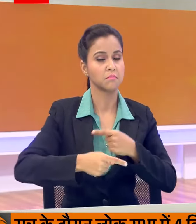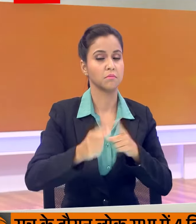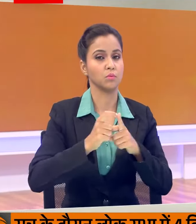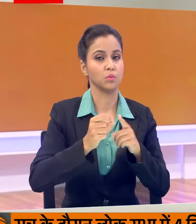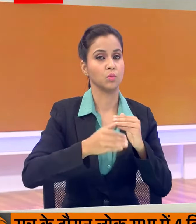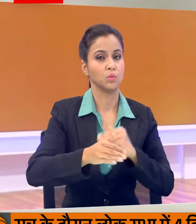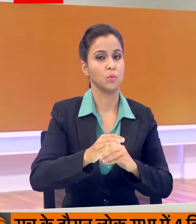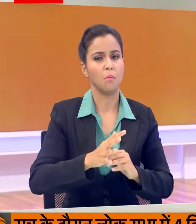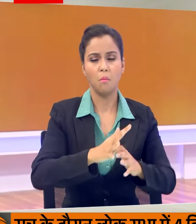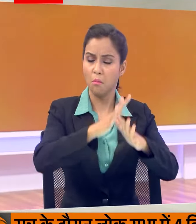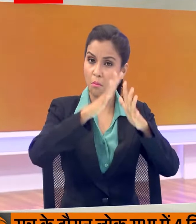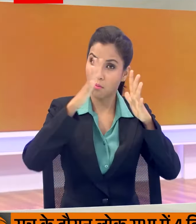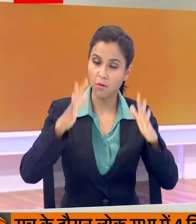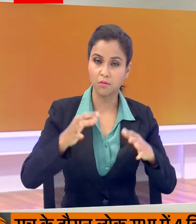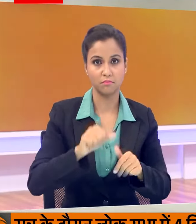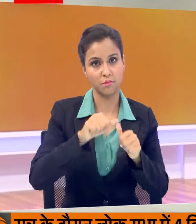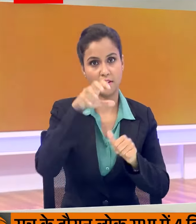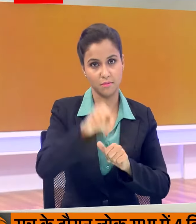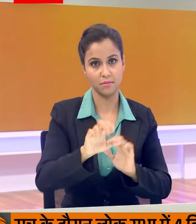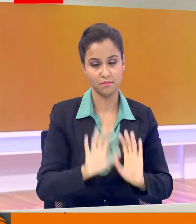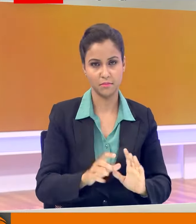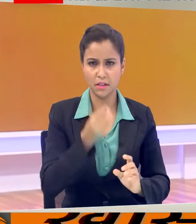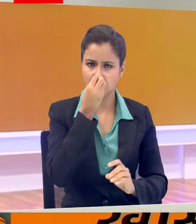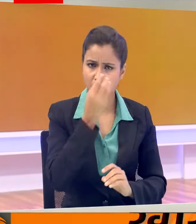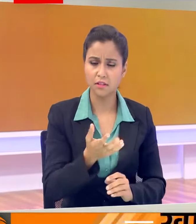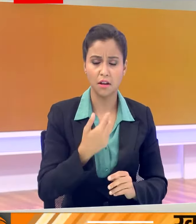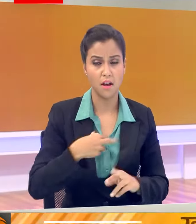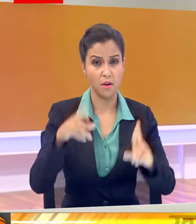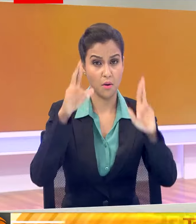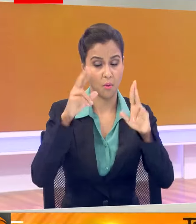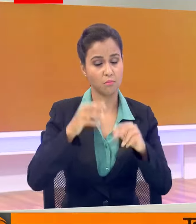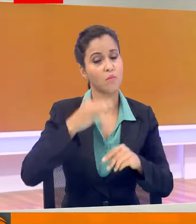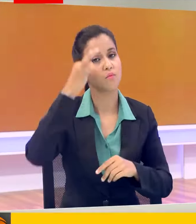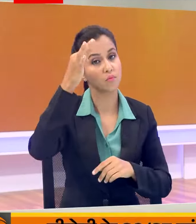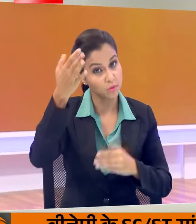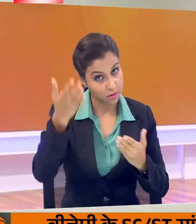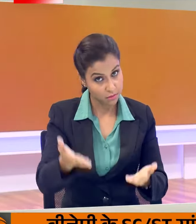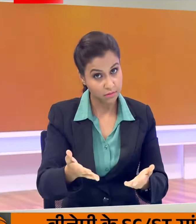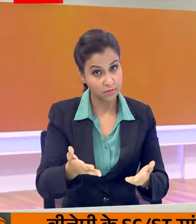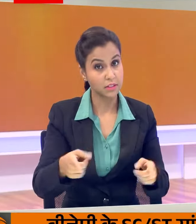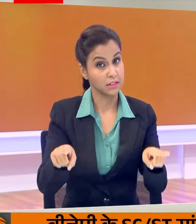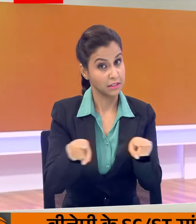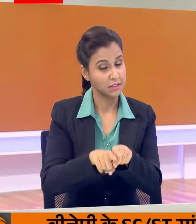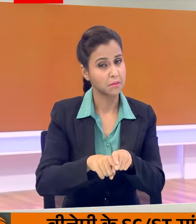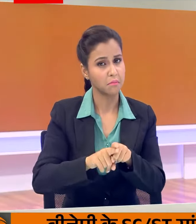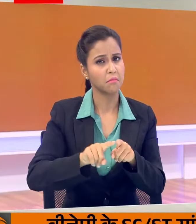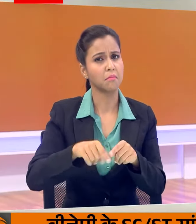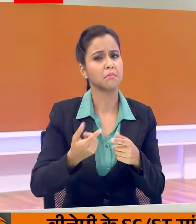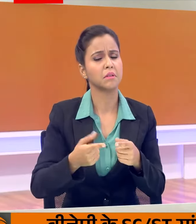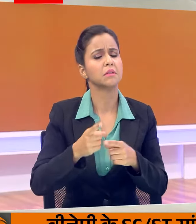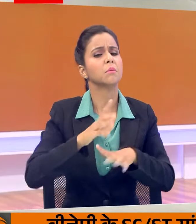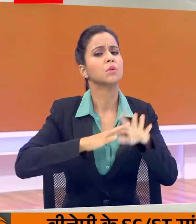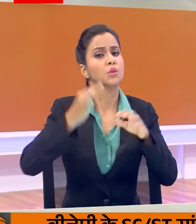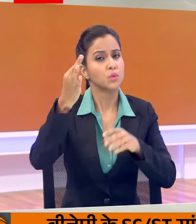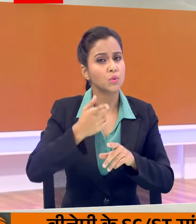में हमको बहुत सुवीरा निया है मुझे उमीद है कि भविष्य में जो आने वाला विंटर सेशन